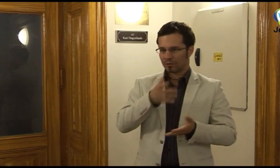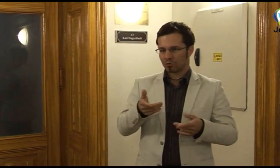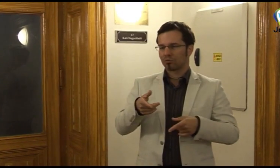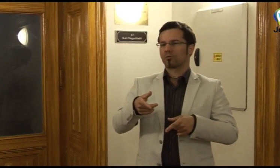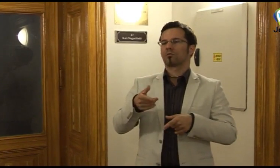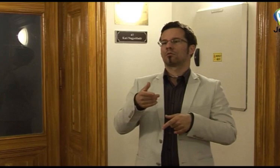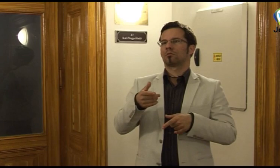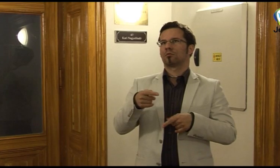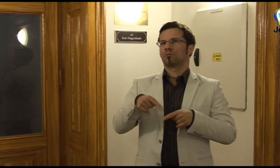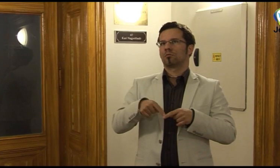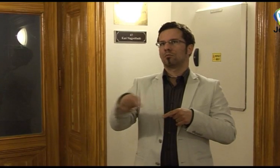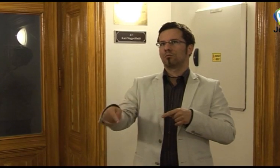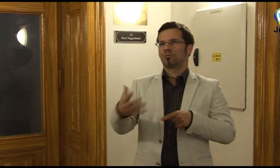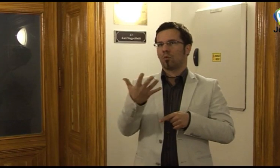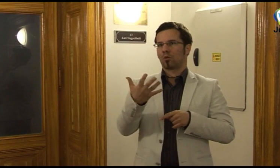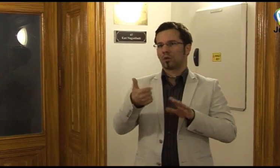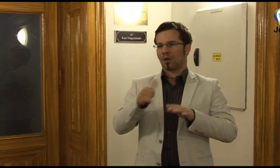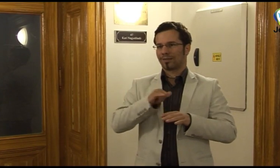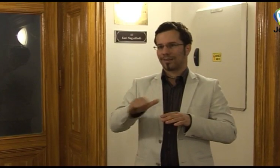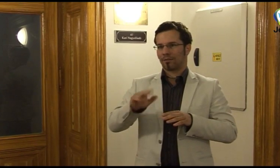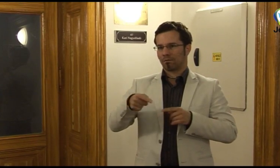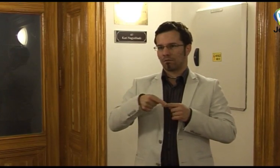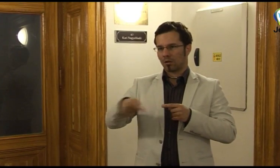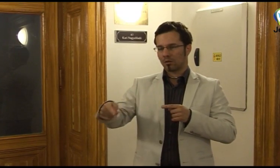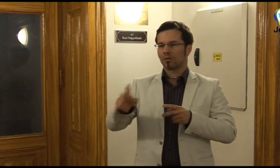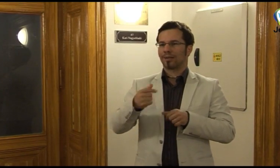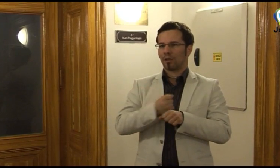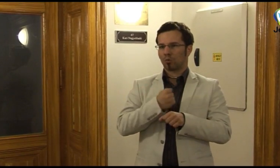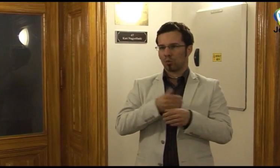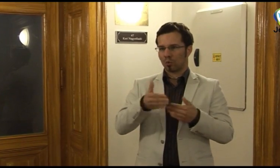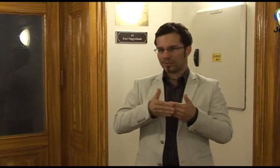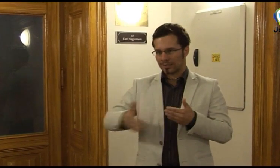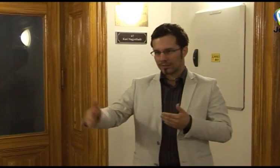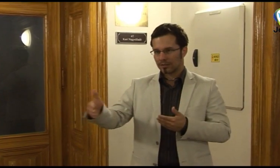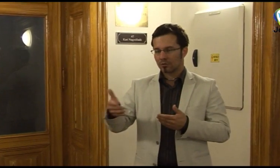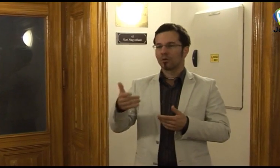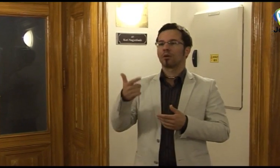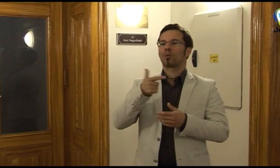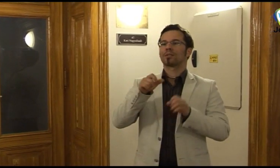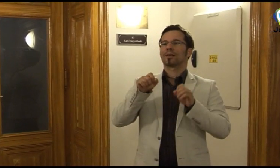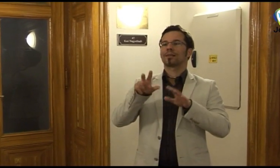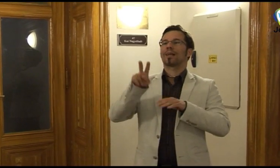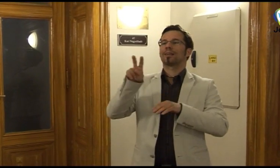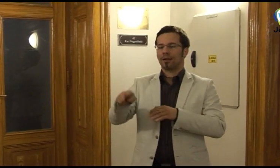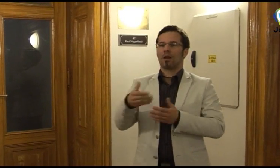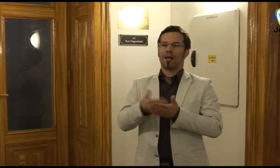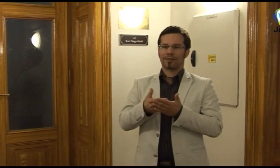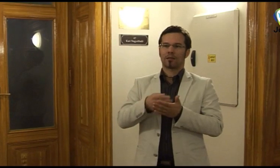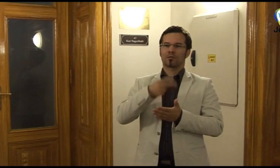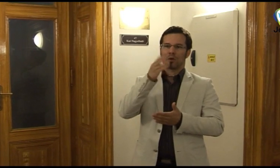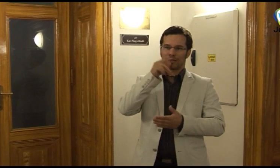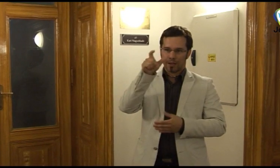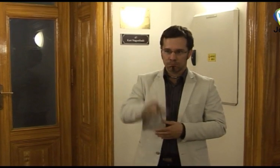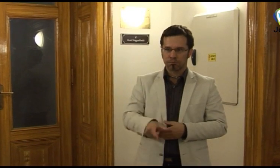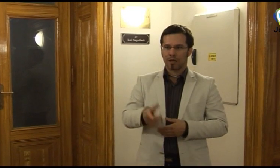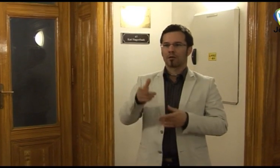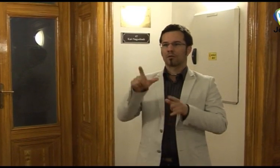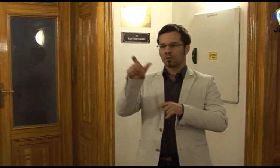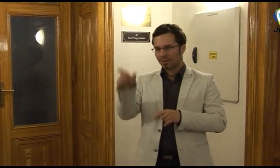iskolán, sem a tanáról, sem a képzés maga. Körülbelül 5-6 év van addig, addig ezt kip lehet dolgozni, és amikor